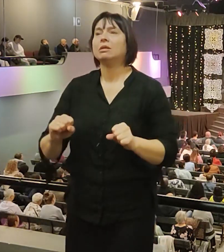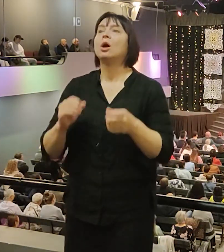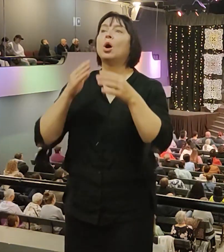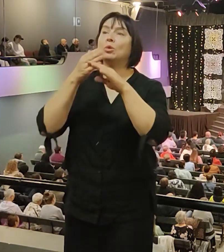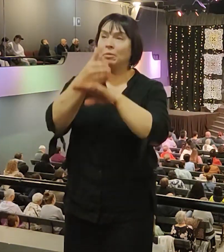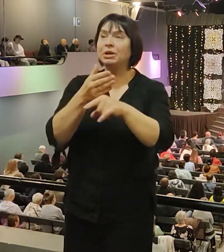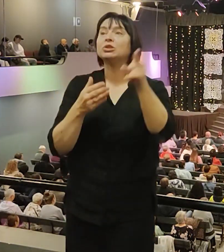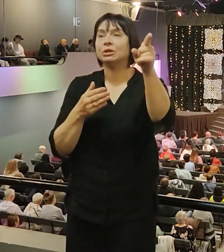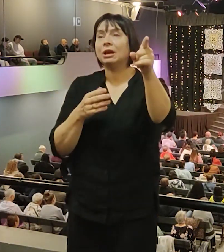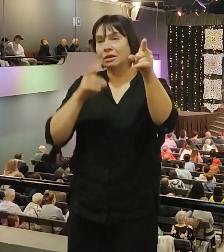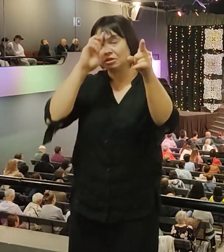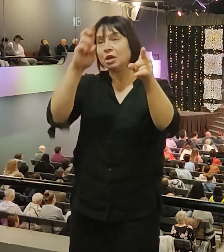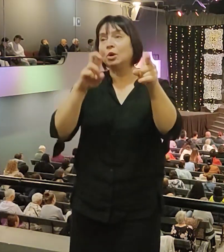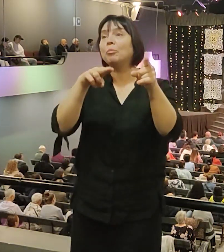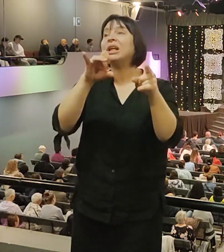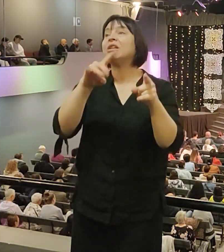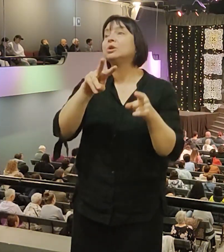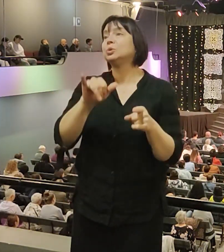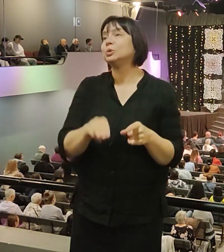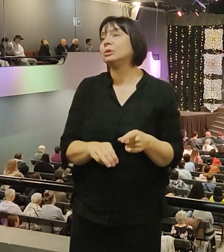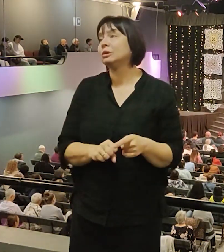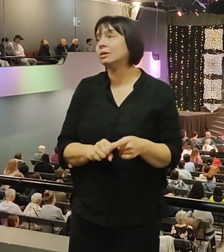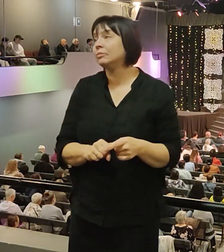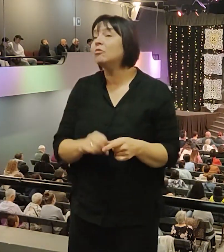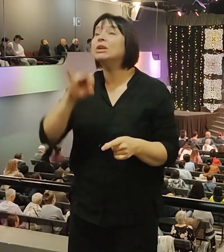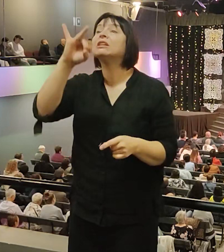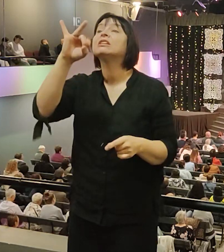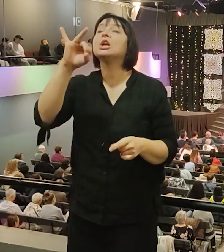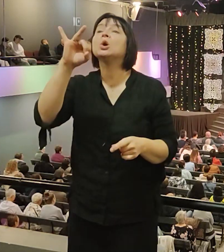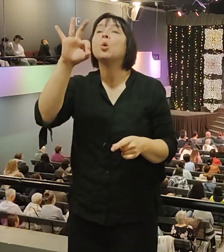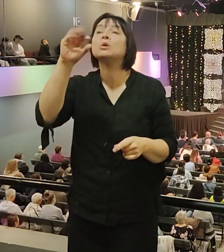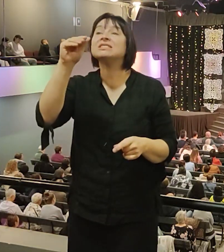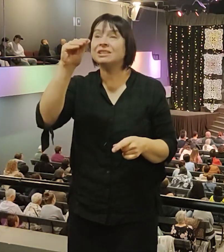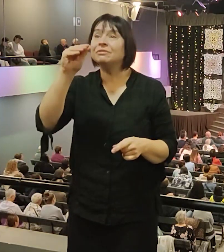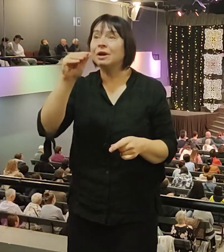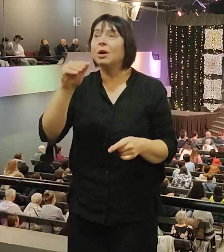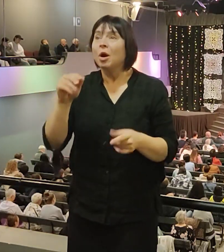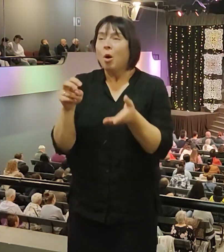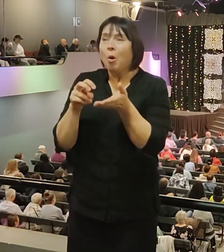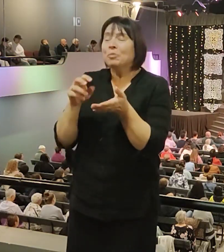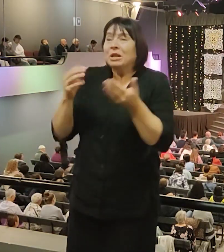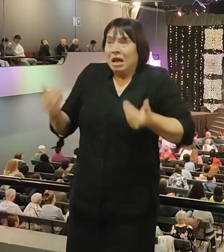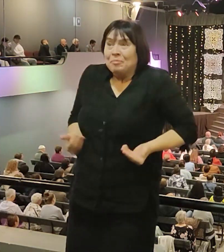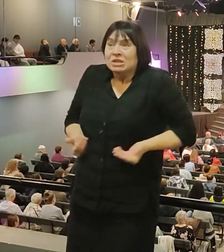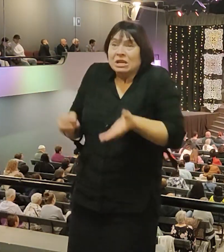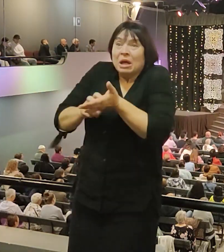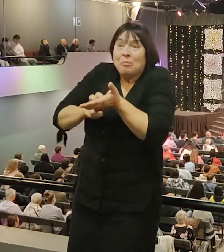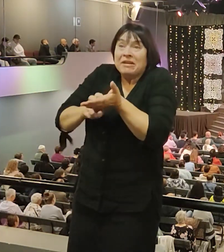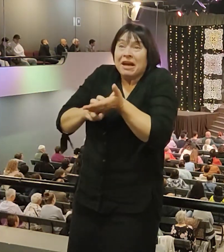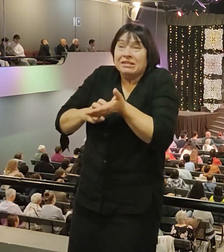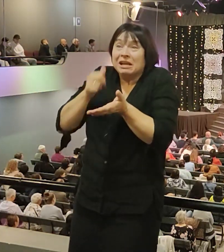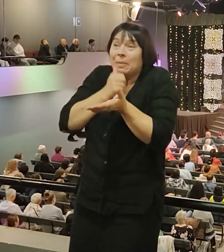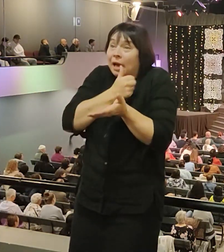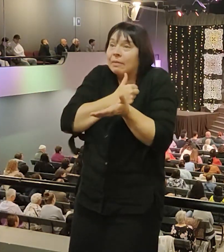Иосиф Самарифейми был мужественным человеком. Мы будем мужественными людьми, потому что Бог с